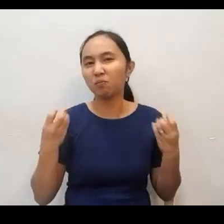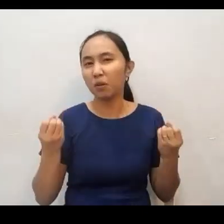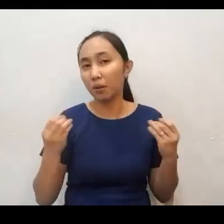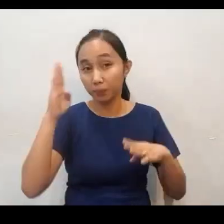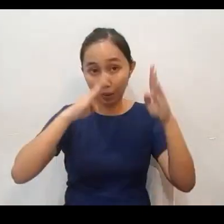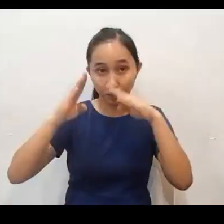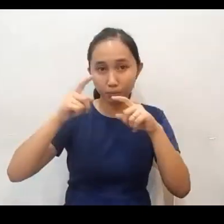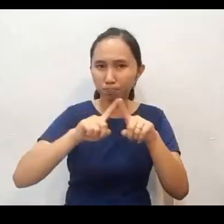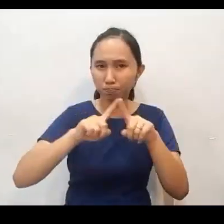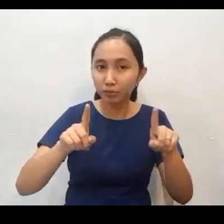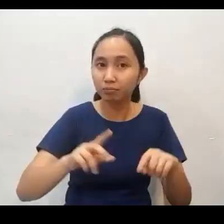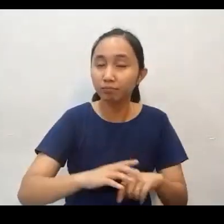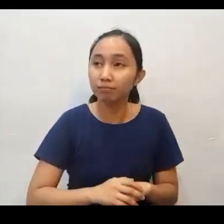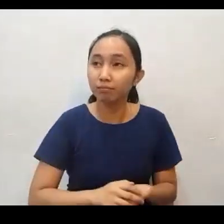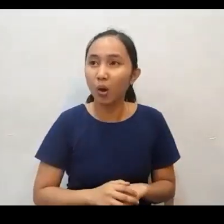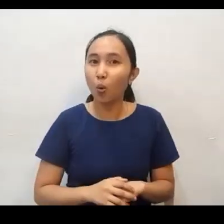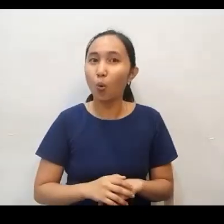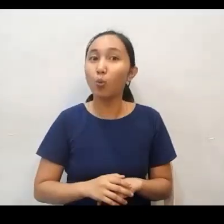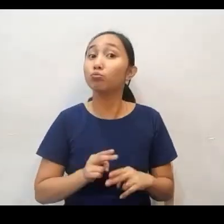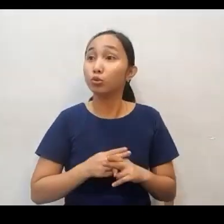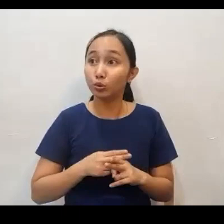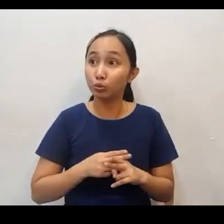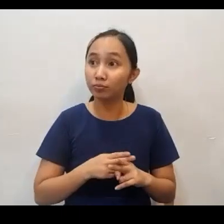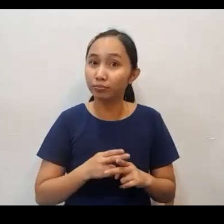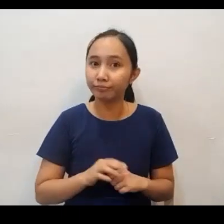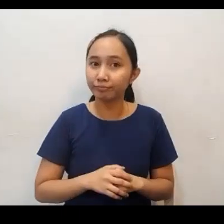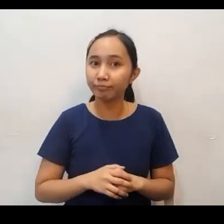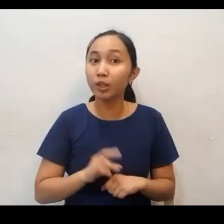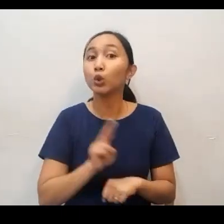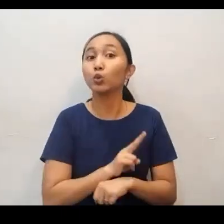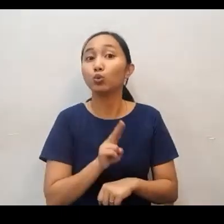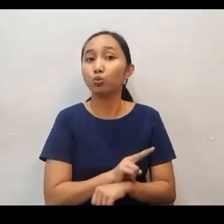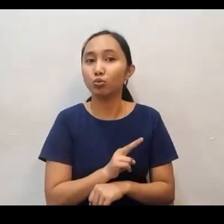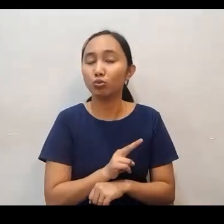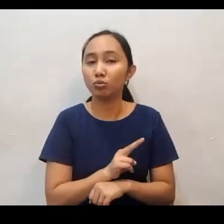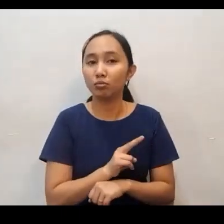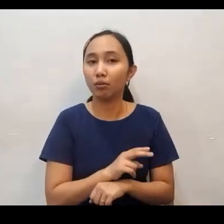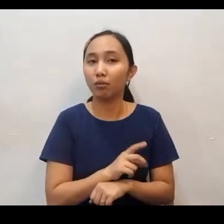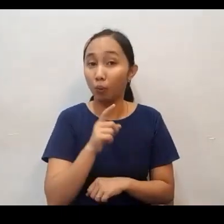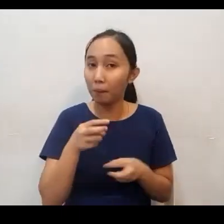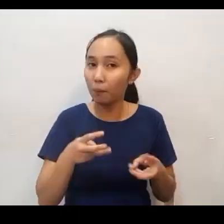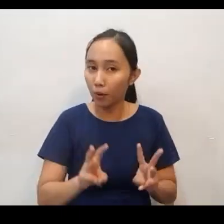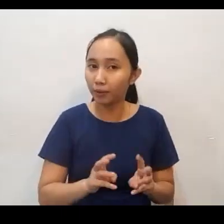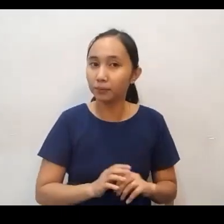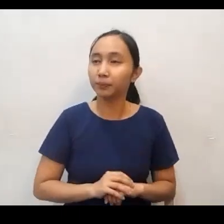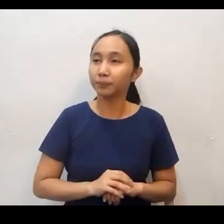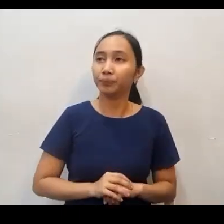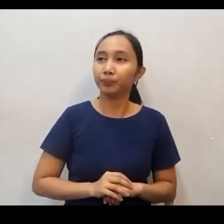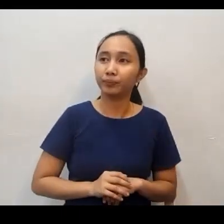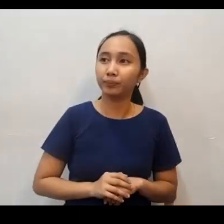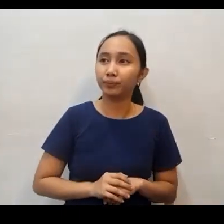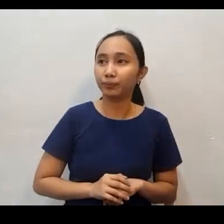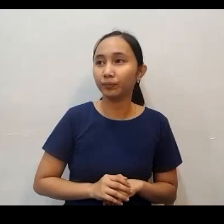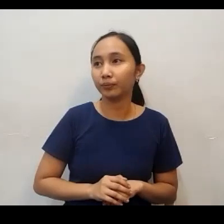eventually, he used this way. Kaya, sinikap niya pong subukan yung maraming paraan, ngunit nagkaroon po ng ilang problema, kaya